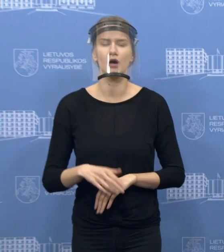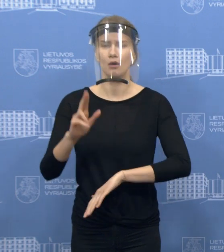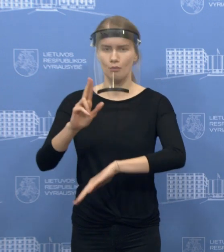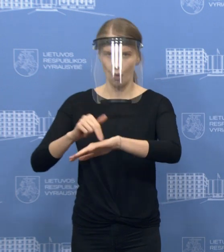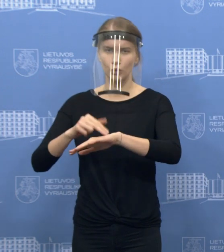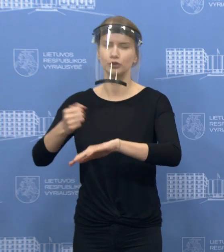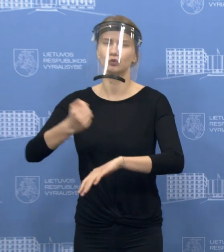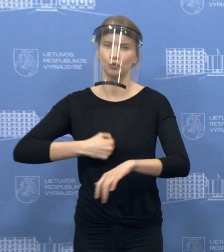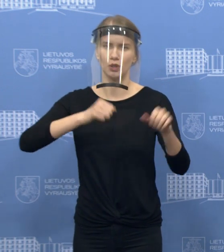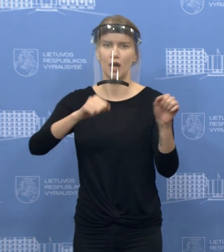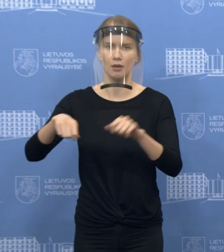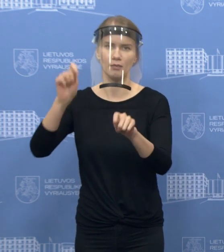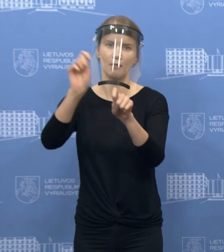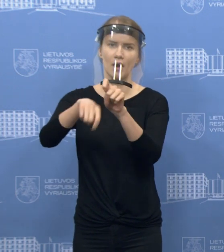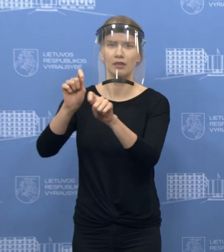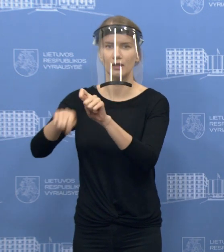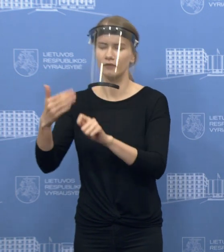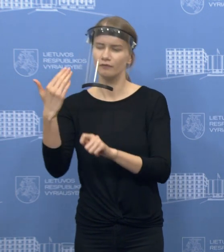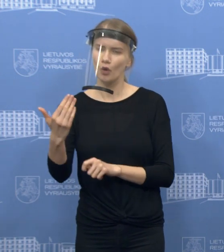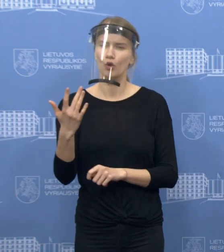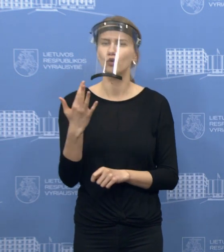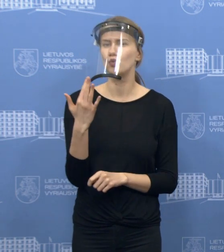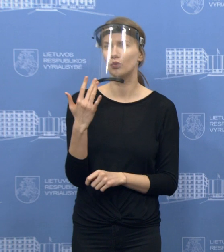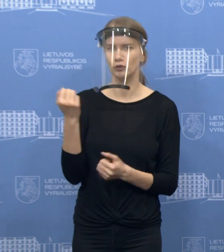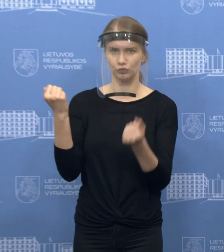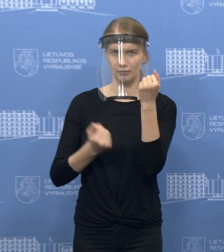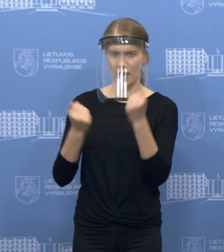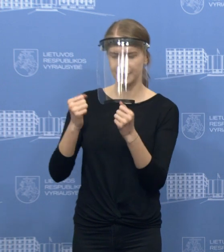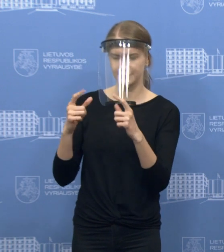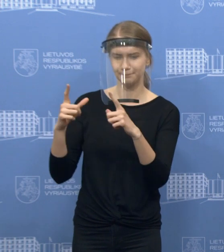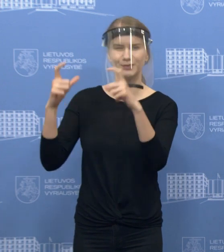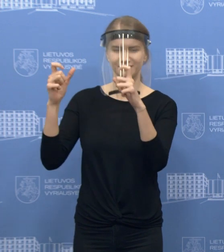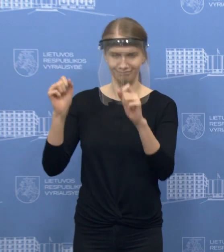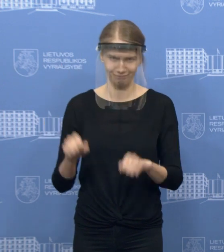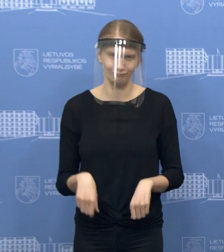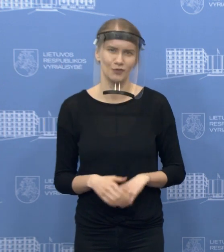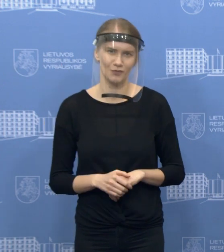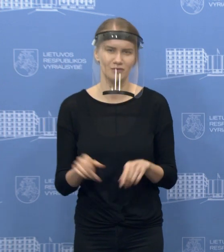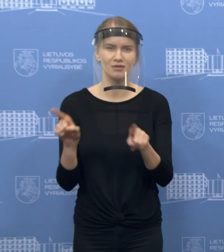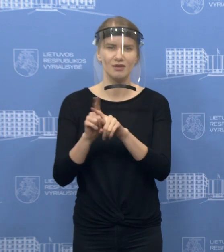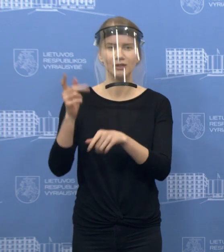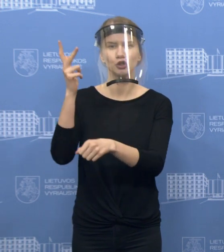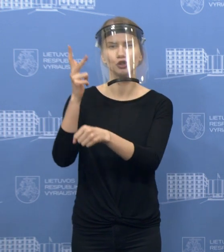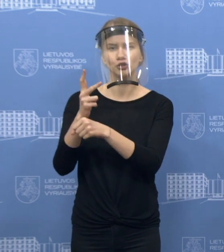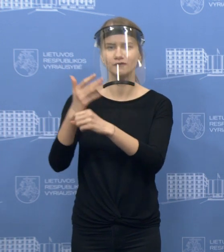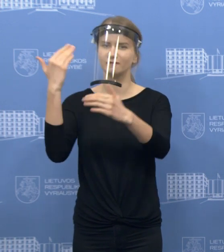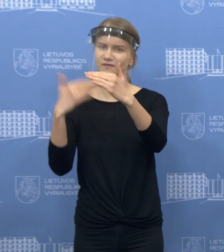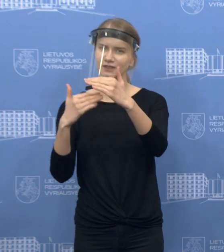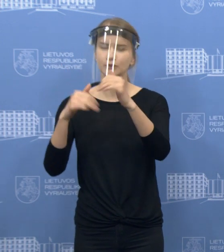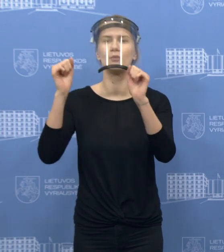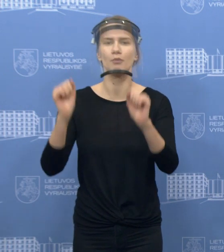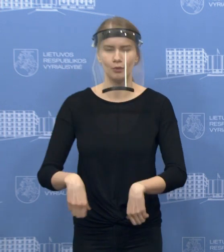įrangos, skaitmeninės įrangos, skanduoti tiek valstybinius numerius, tiek stebėti per vaizdo kameras, kurios išdėsitos yra